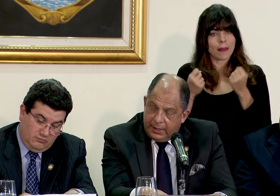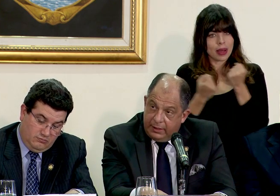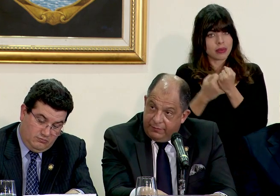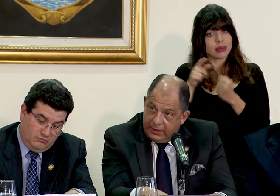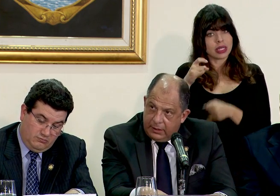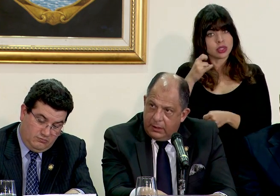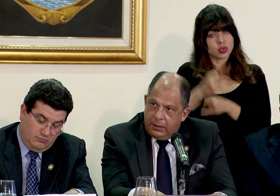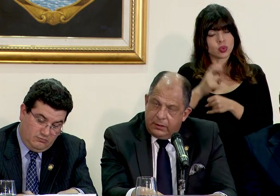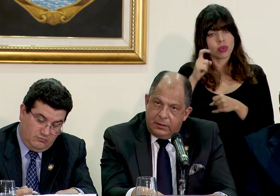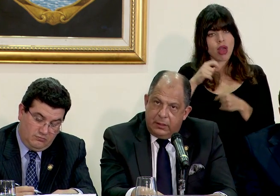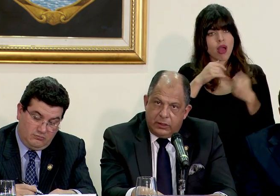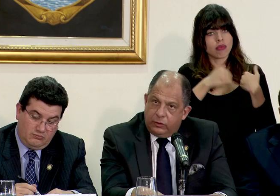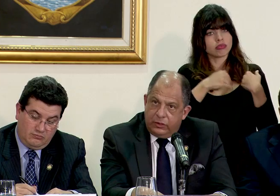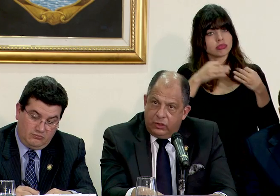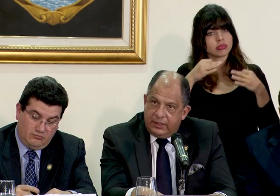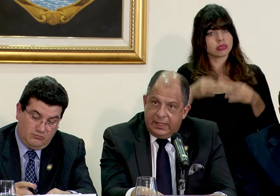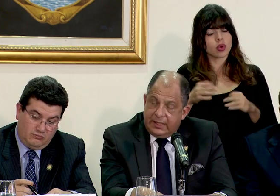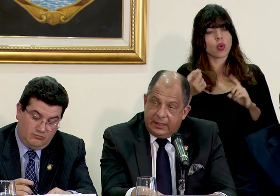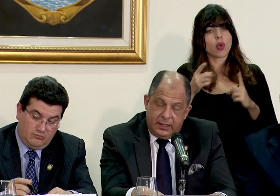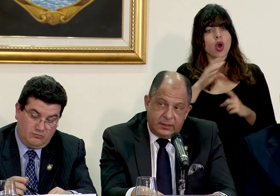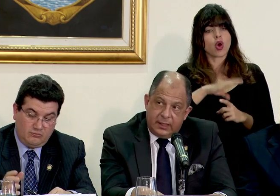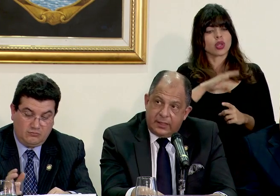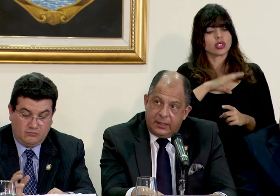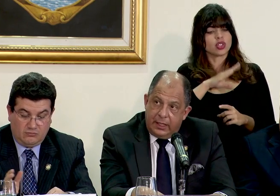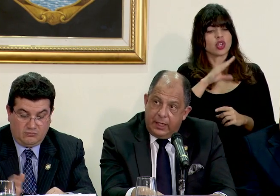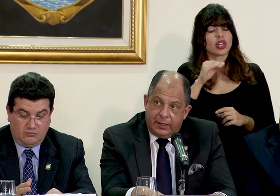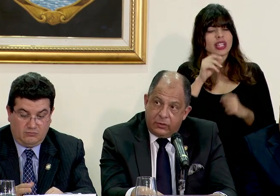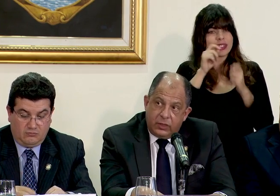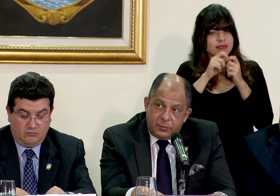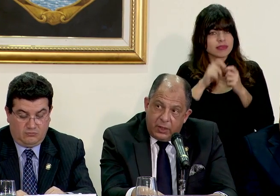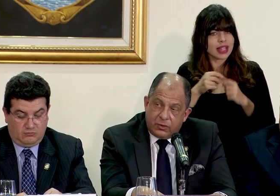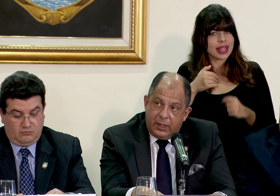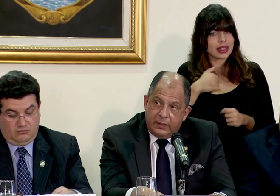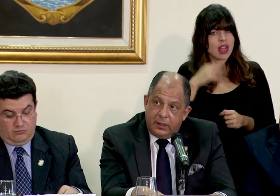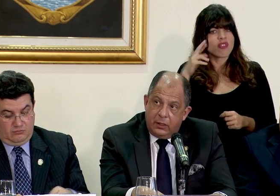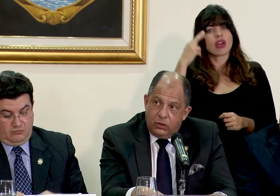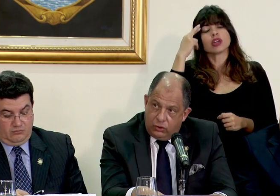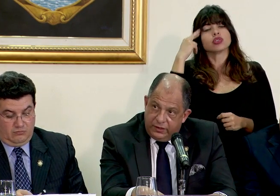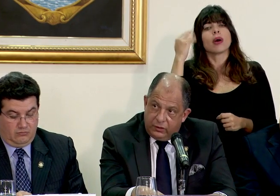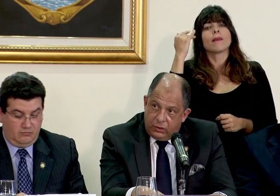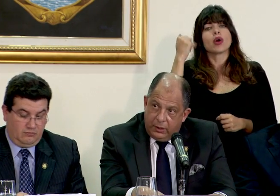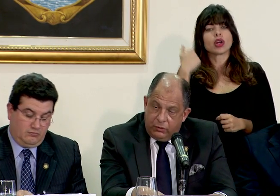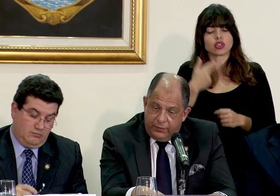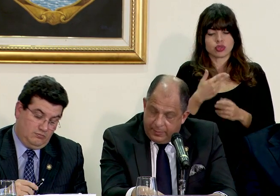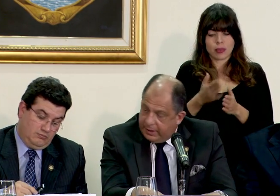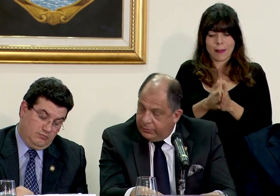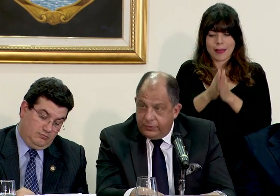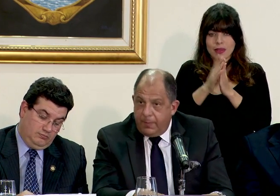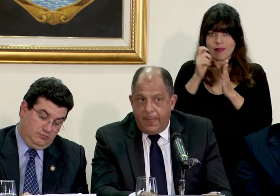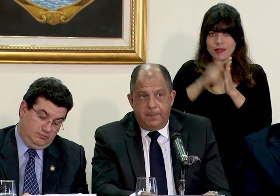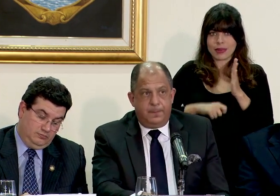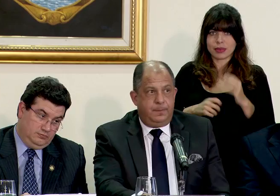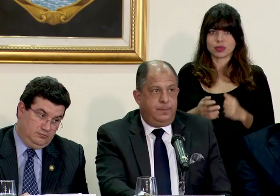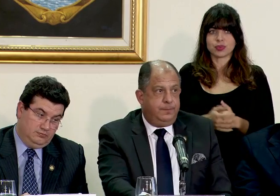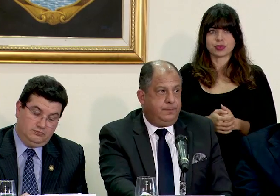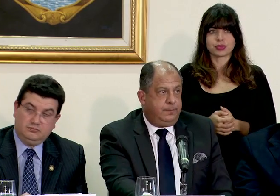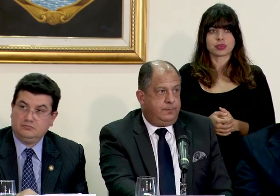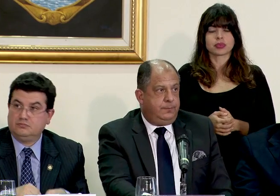institución la que defina las condiciones y las características que tiene y las razones por las cuales nos solicitó que lo firmáramos